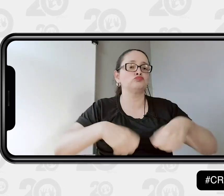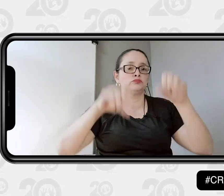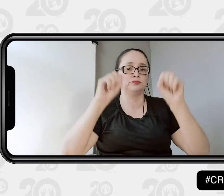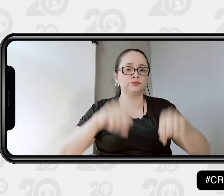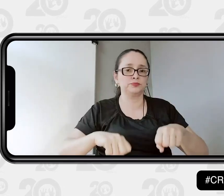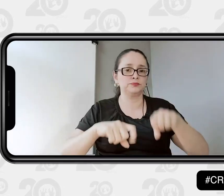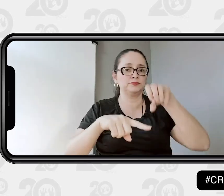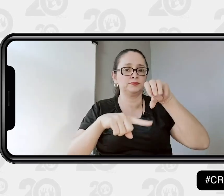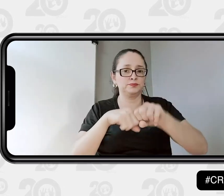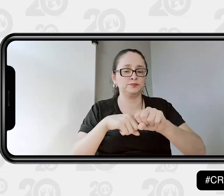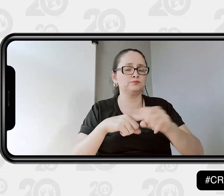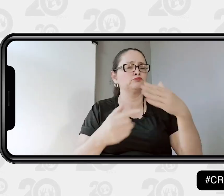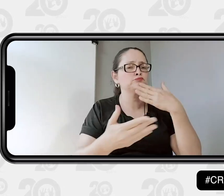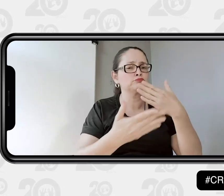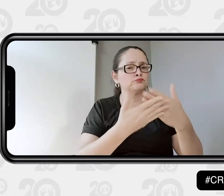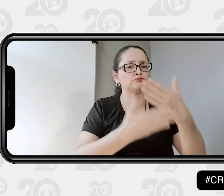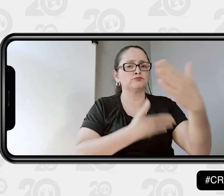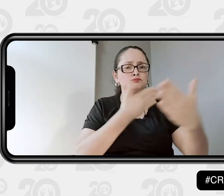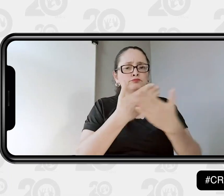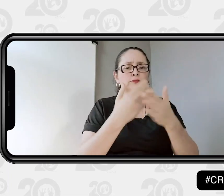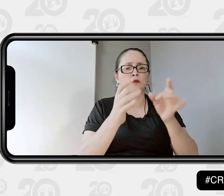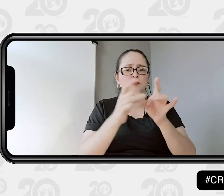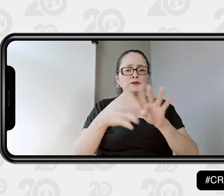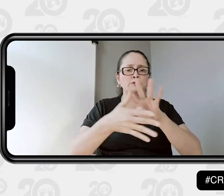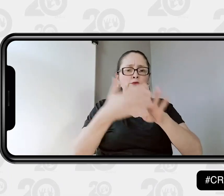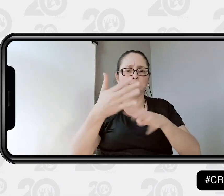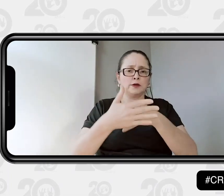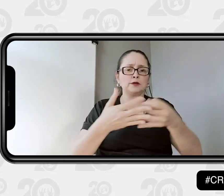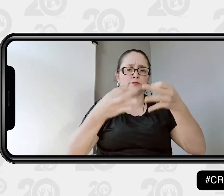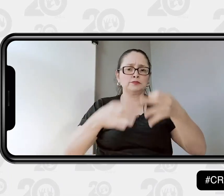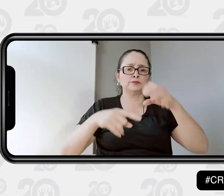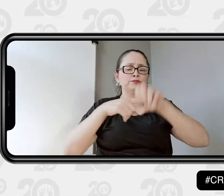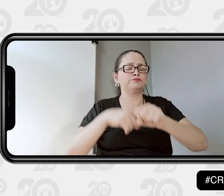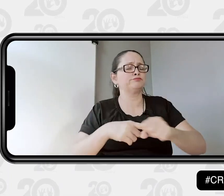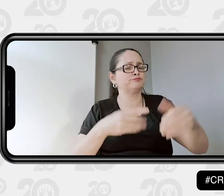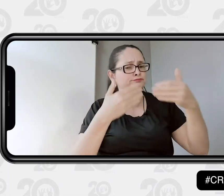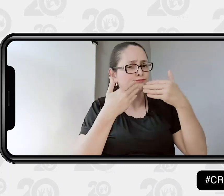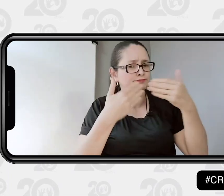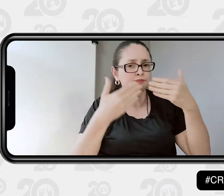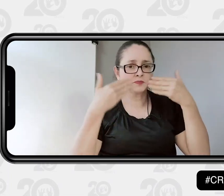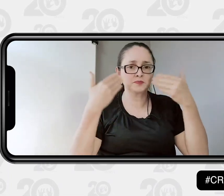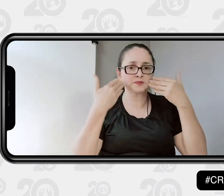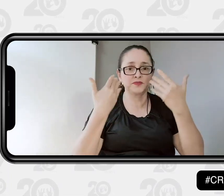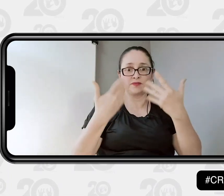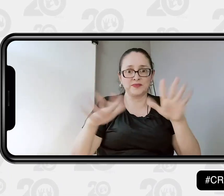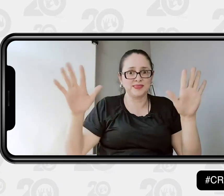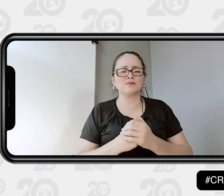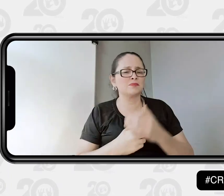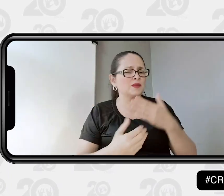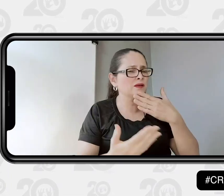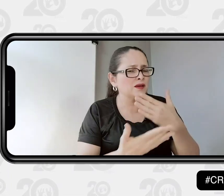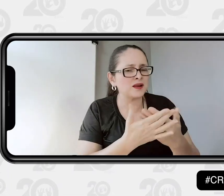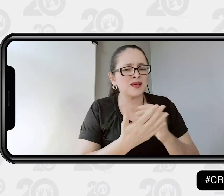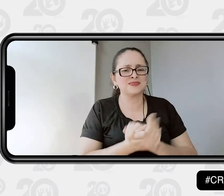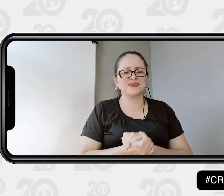Ya después de acordada la cita, agradezco porque me han dado toda la información pertinente y me permite acceder. Así que quiero